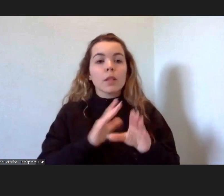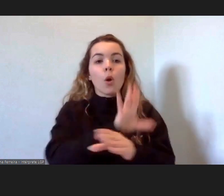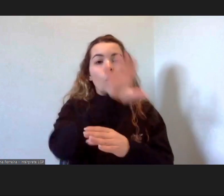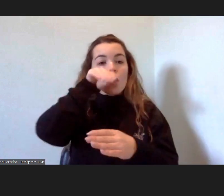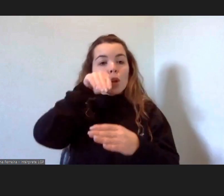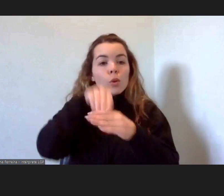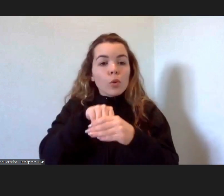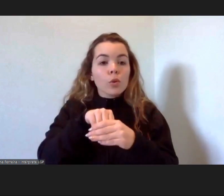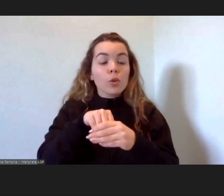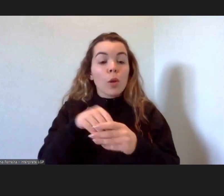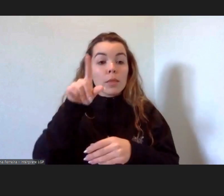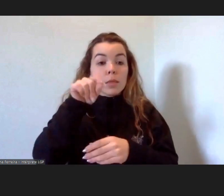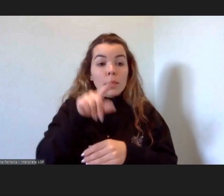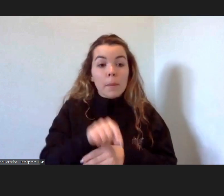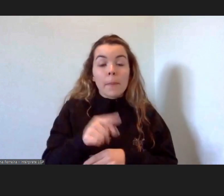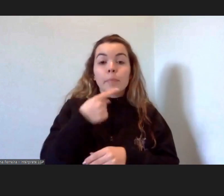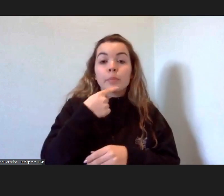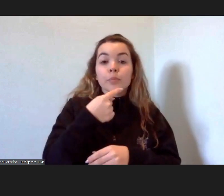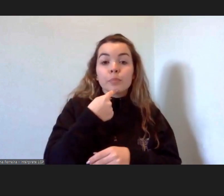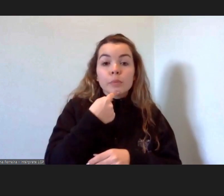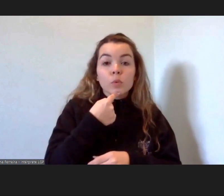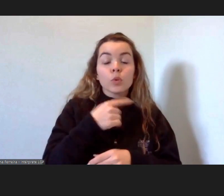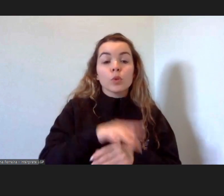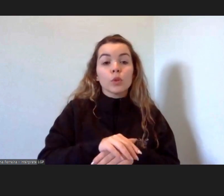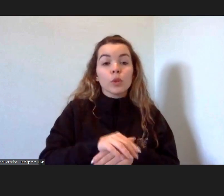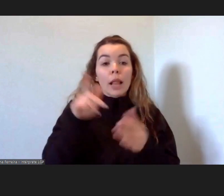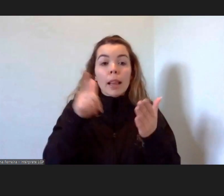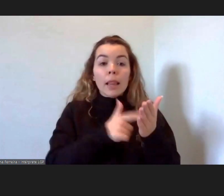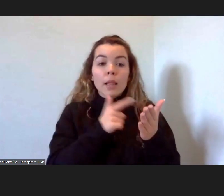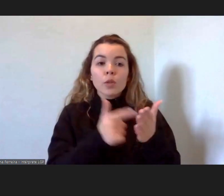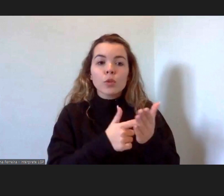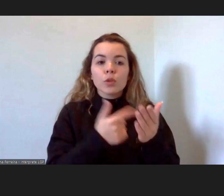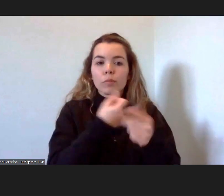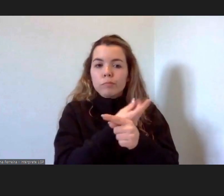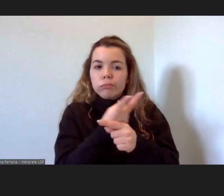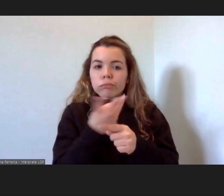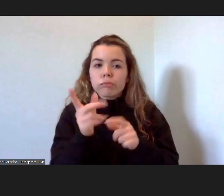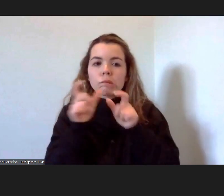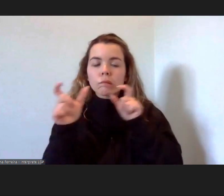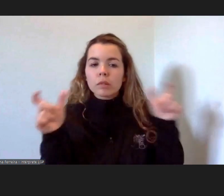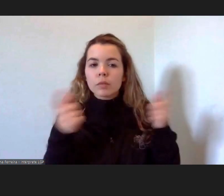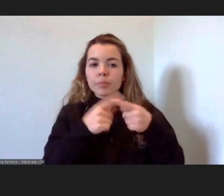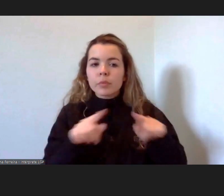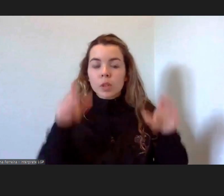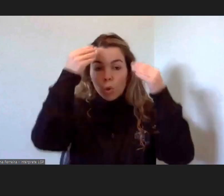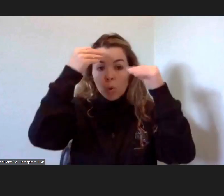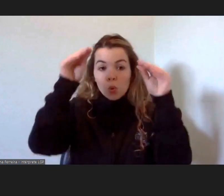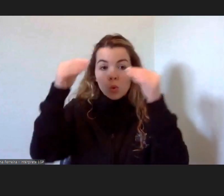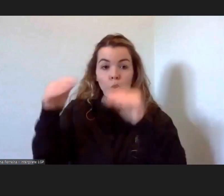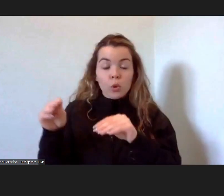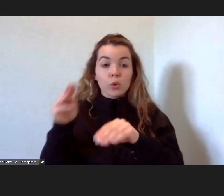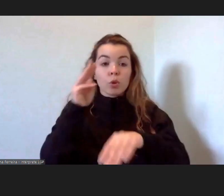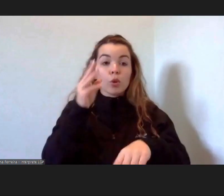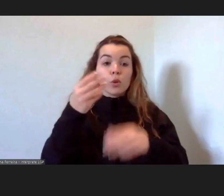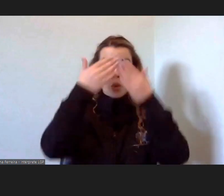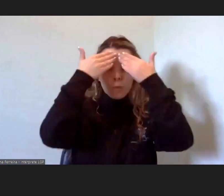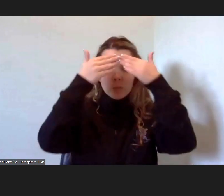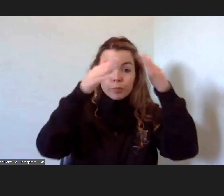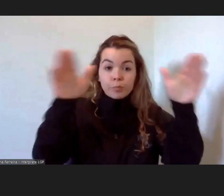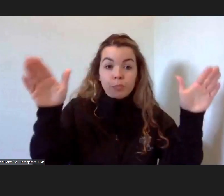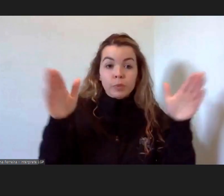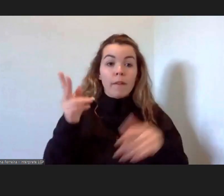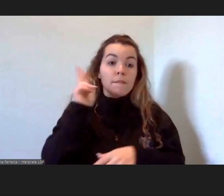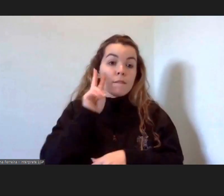de atender aquilo que é uma literacia multifacetada neste contexto de educação para a democracia e para os valores democráticos em